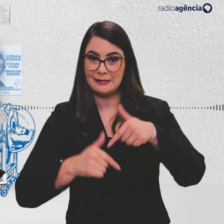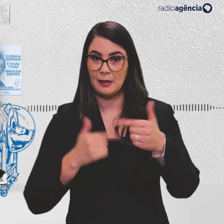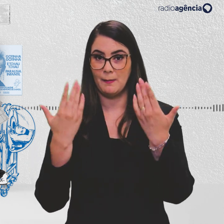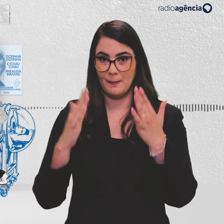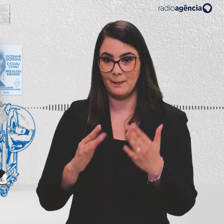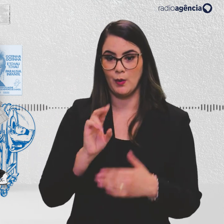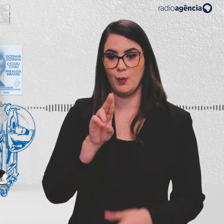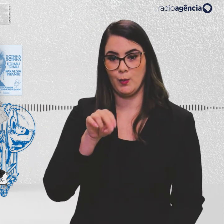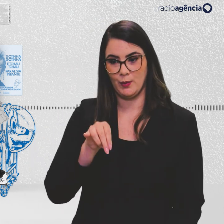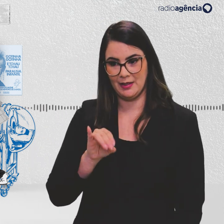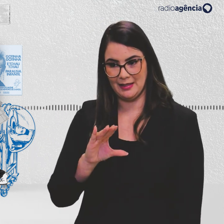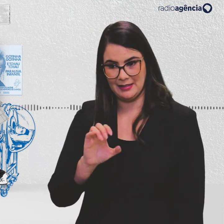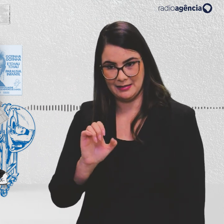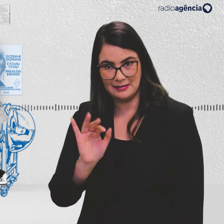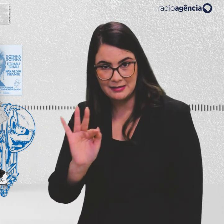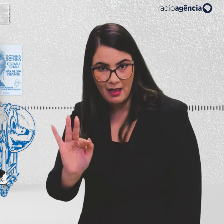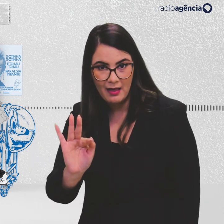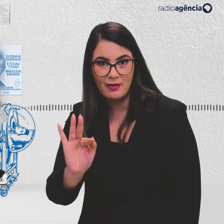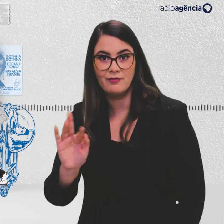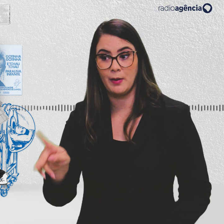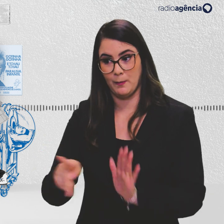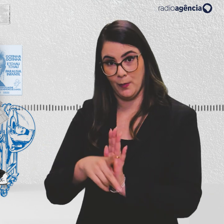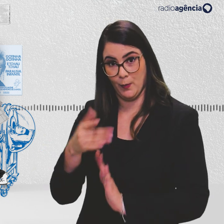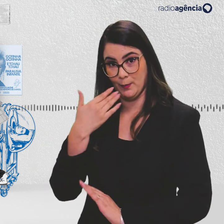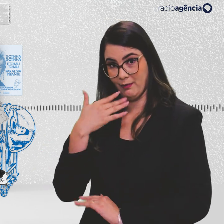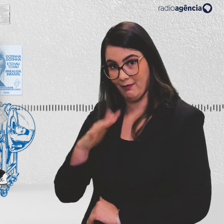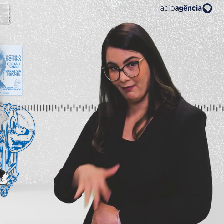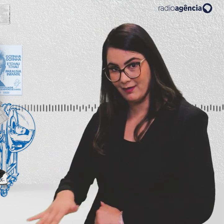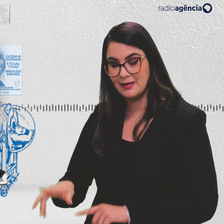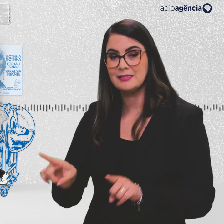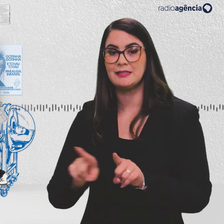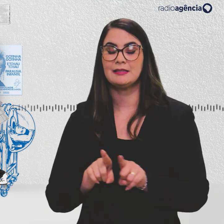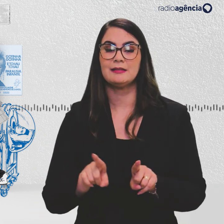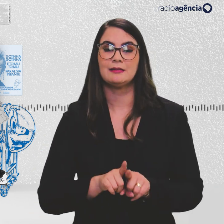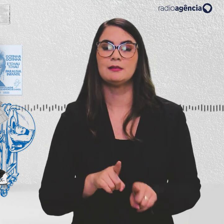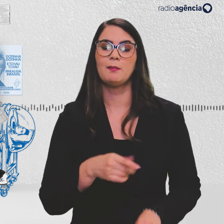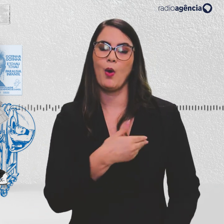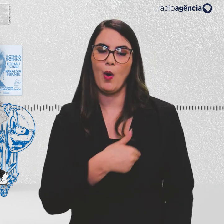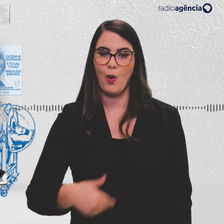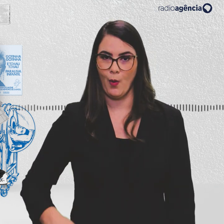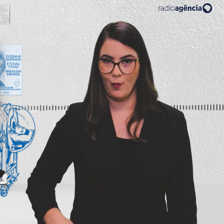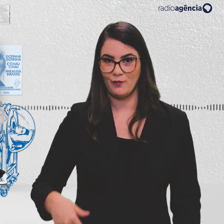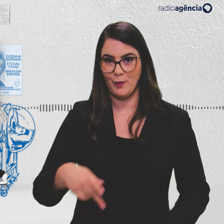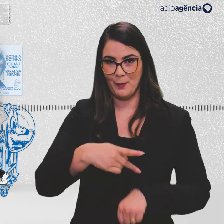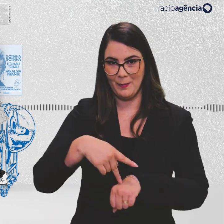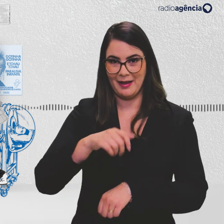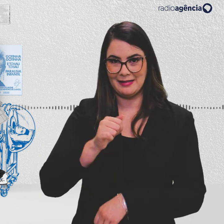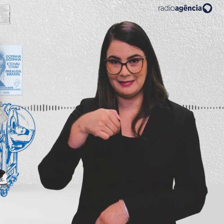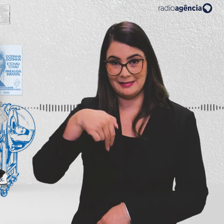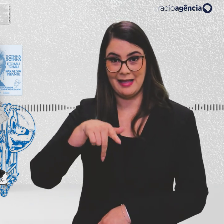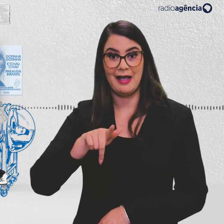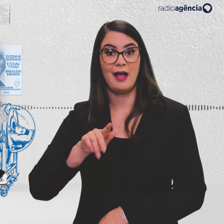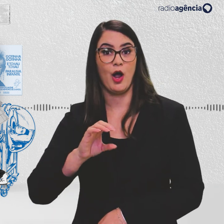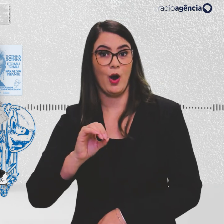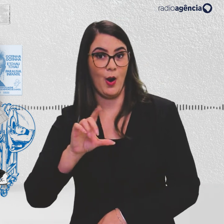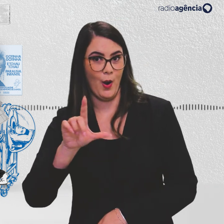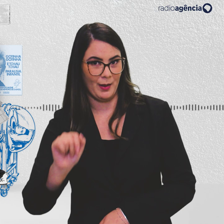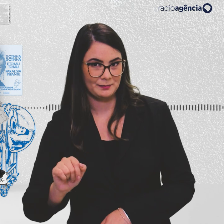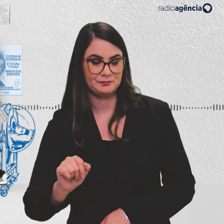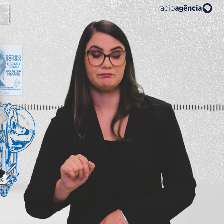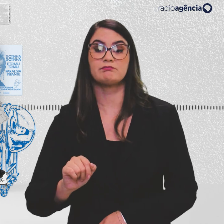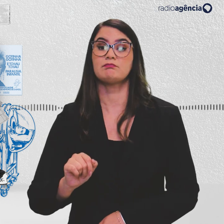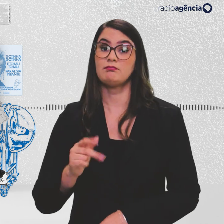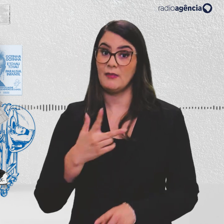o Unicef, o Fundo das Nações Unidas para a Infância e para o governo de Angola. E depois que Apólio foi vencida, o personagem